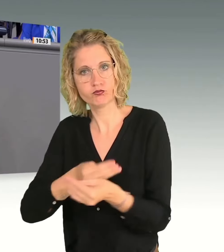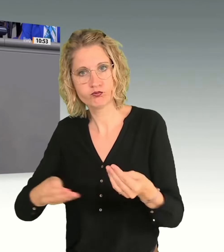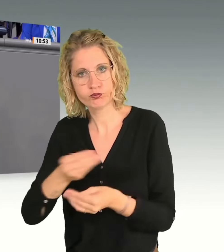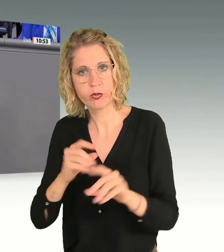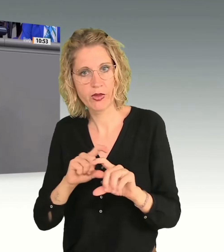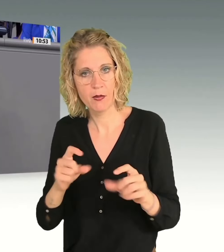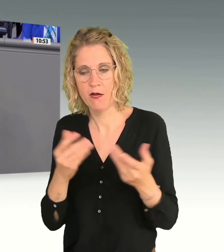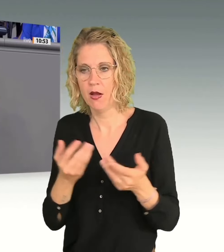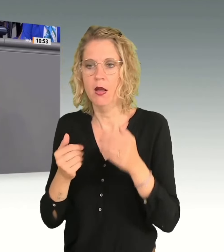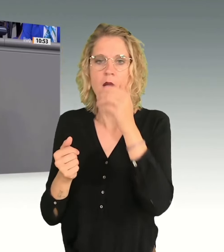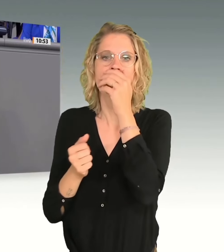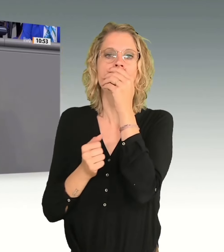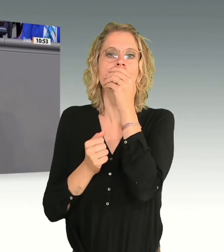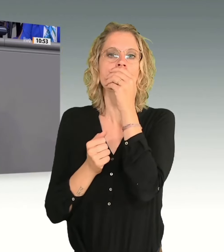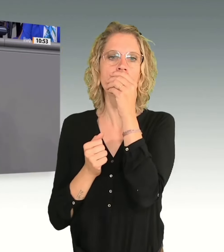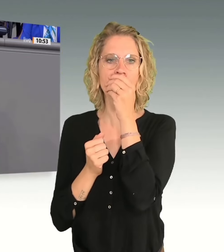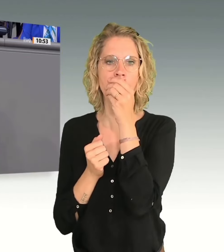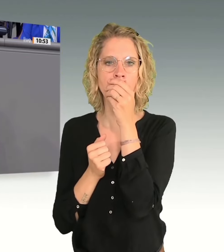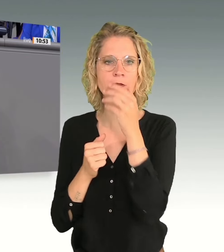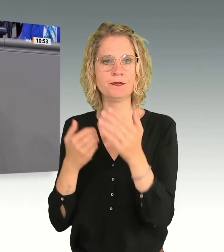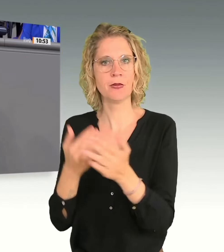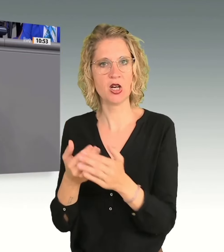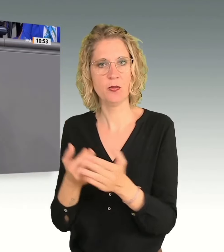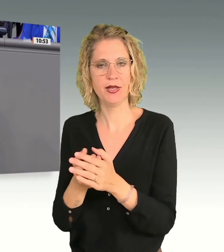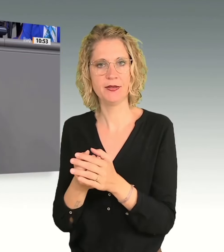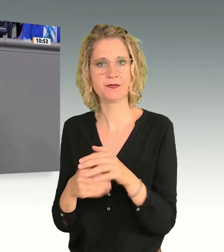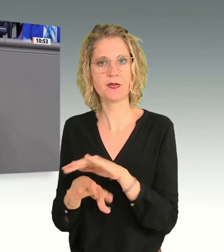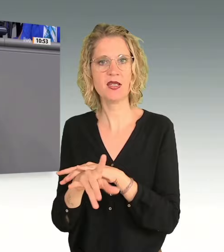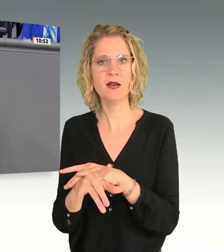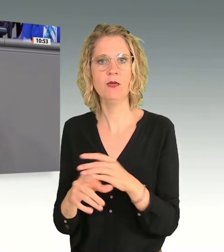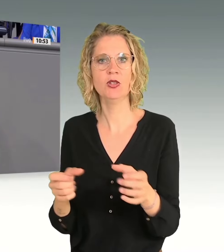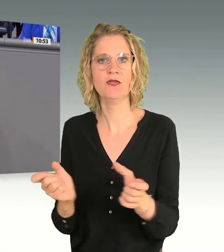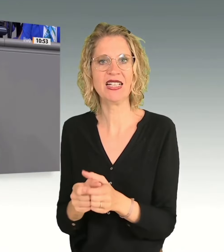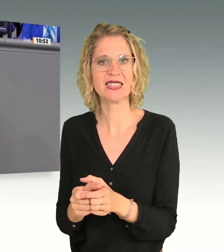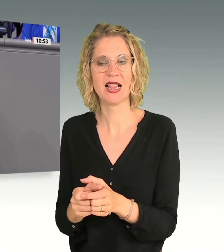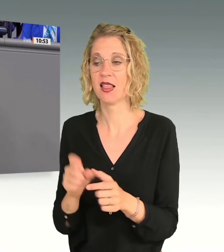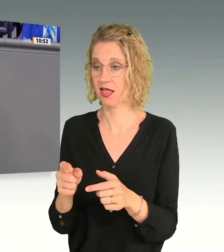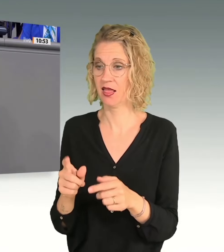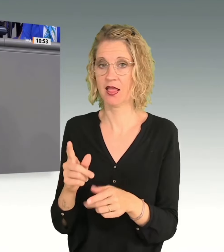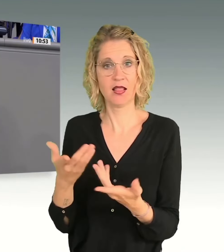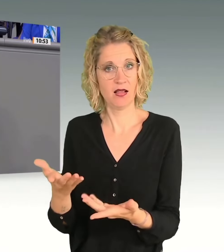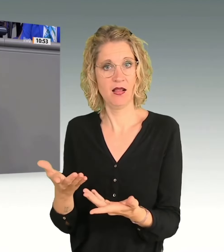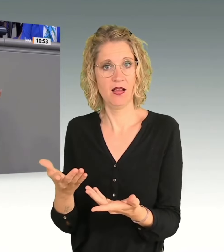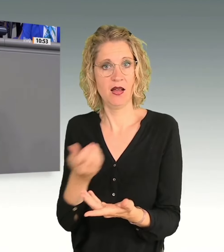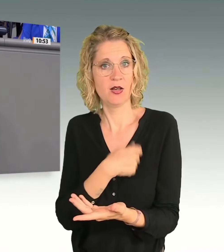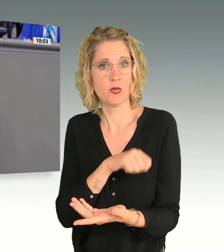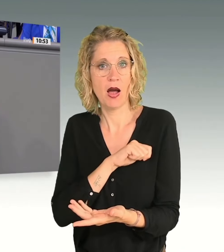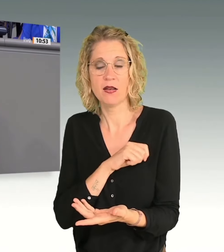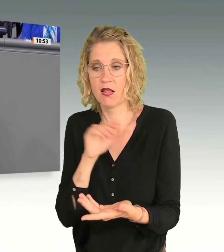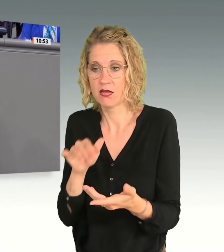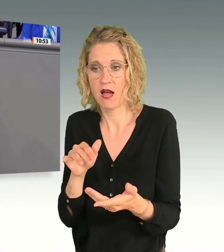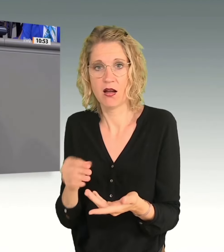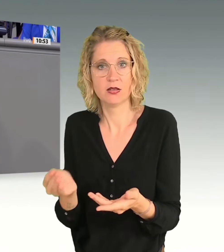Insbesondere das Beispiel der Fußfessel in Spanien wurde dort erwähnt. Herr Krings, da findet gerade